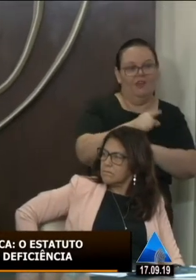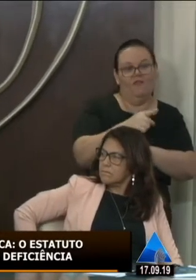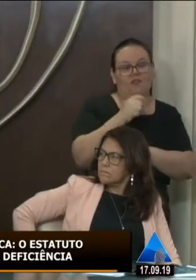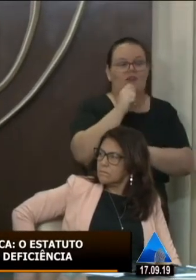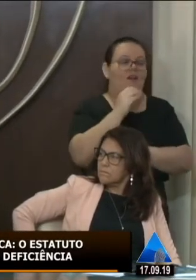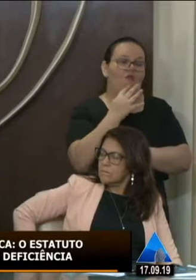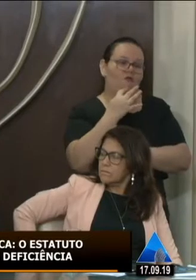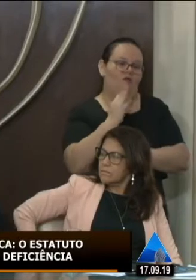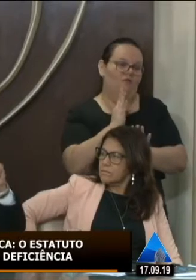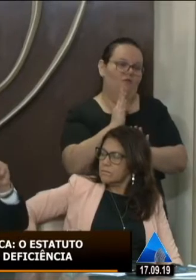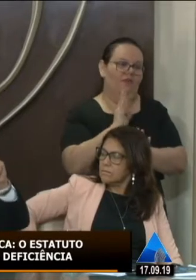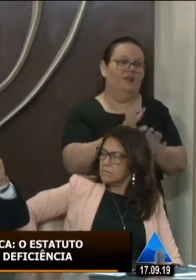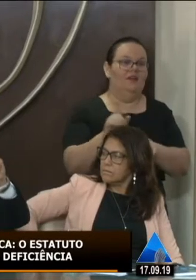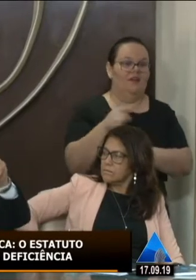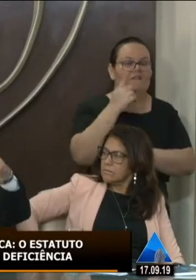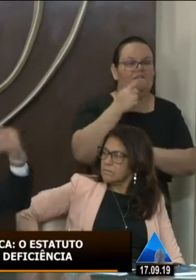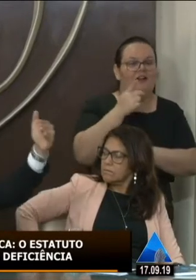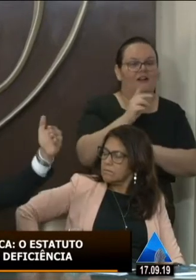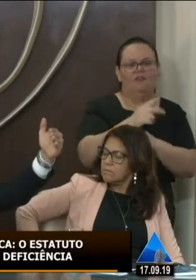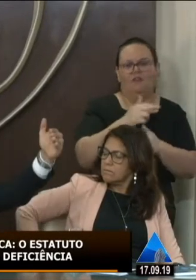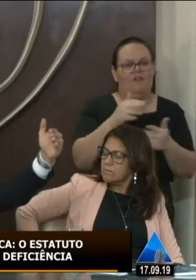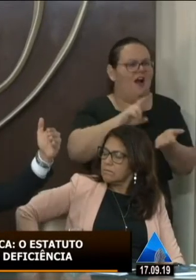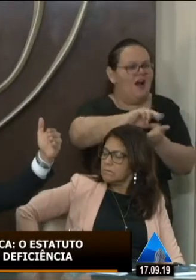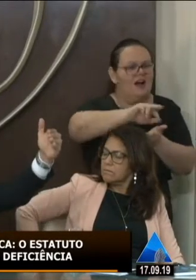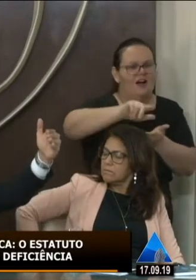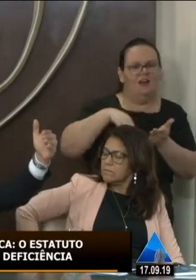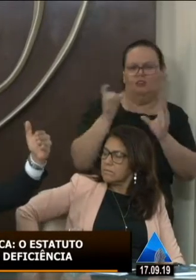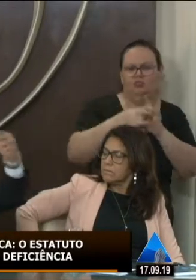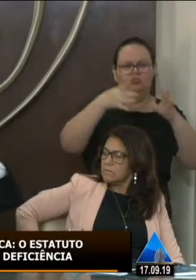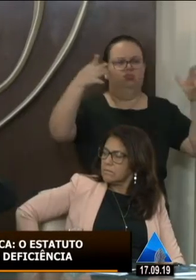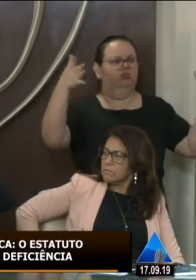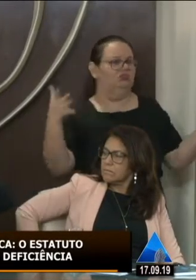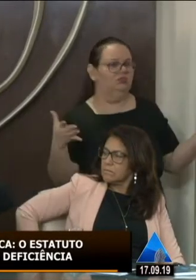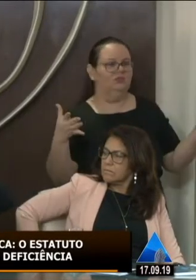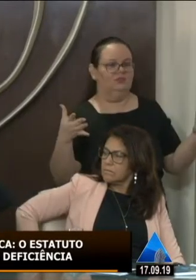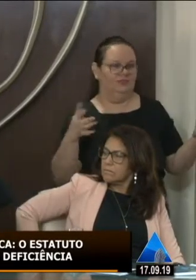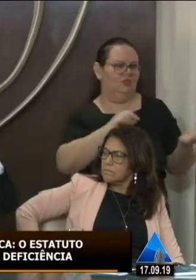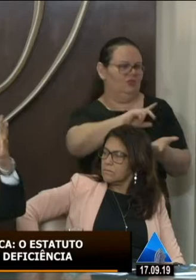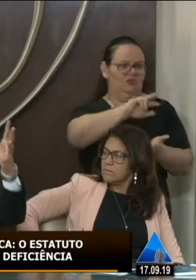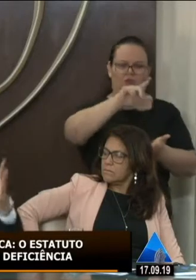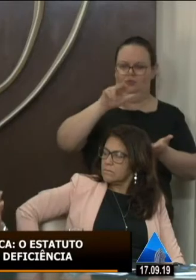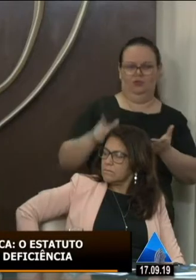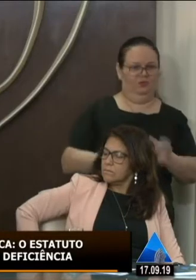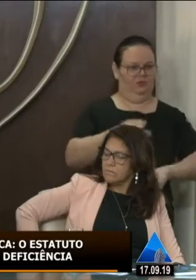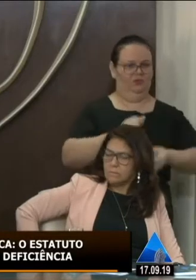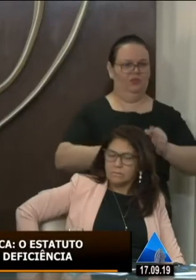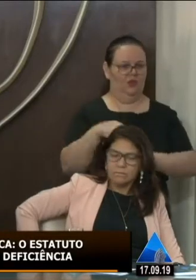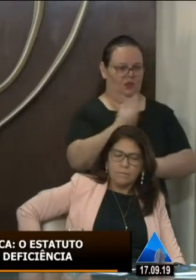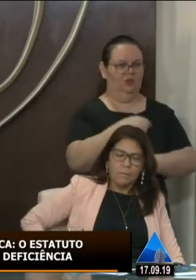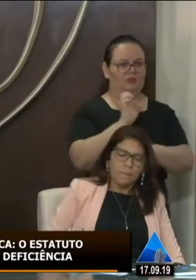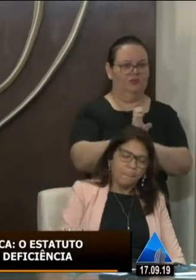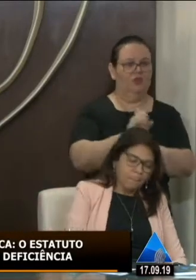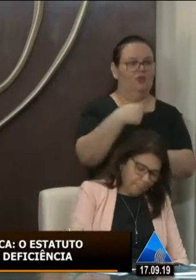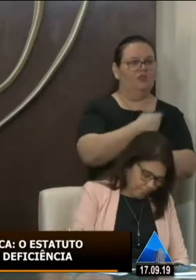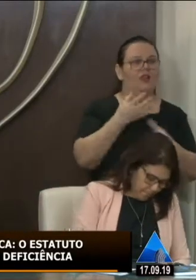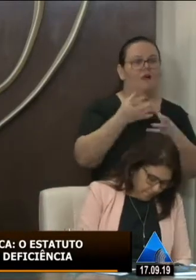conhece porque como eu falei nós temos diversas legislações soltas em todo o nosso arcabouço jurídico no nosso estado então nós